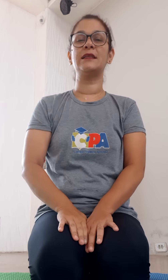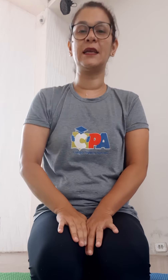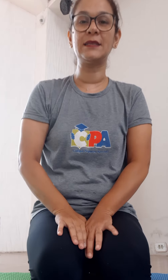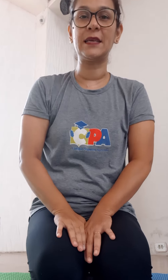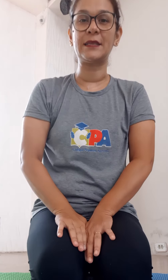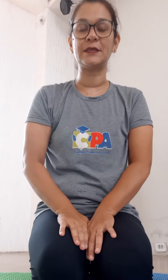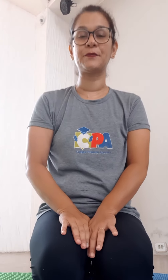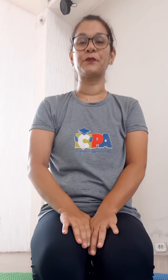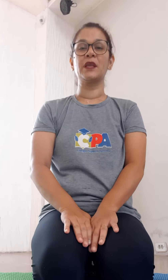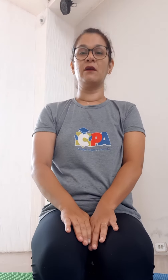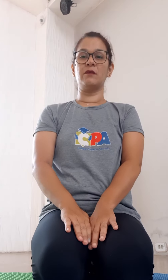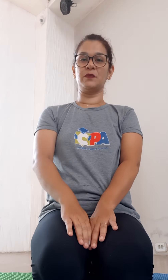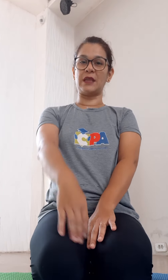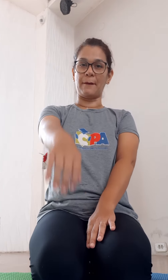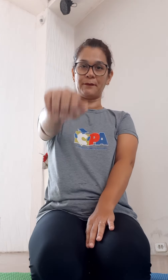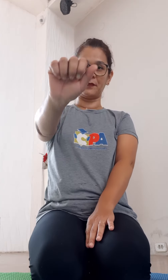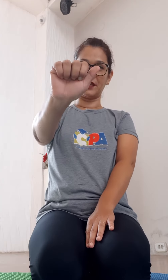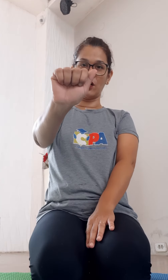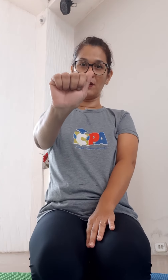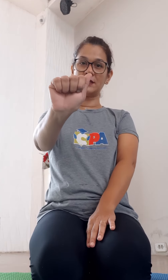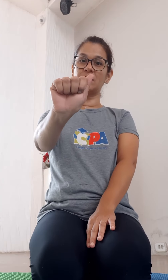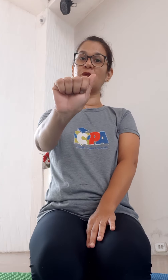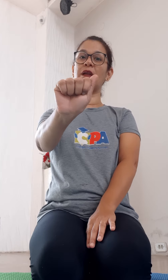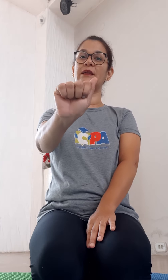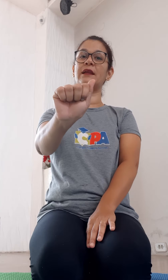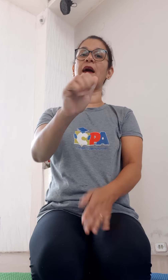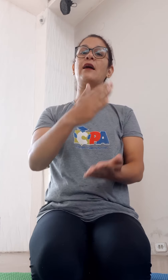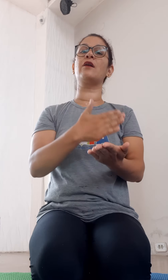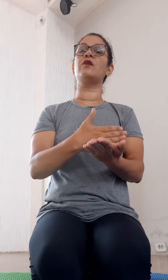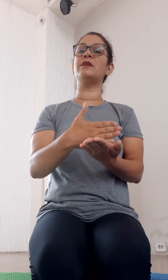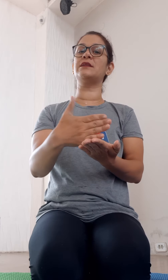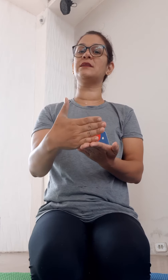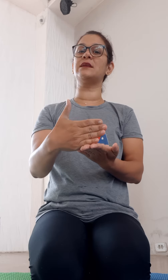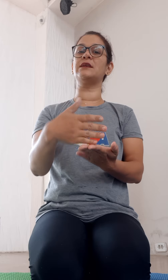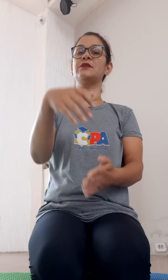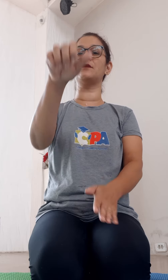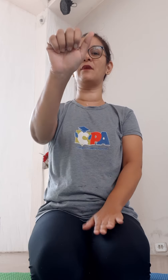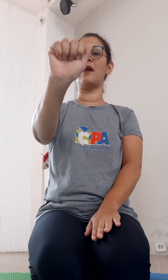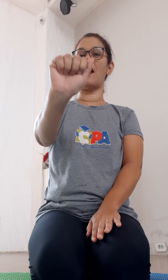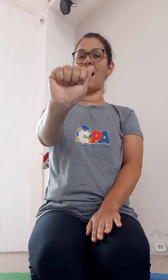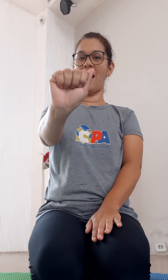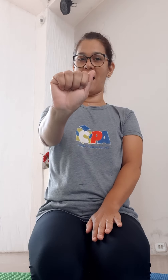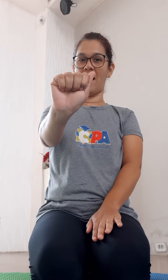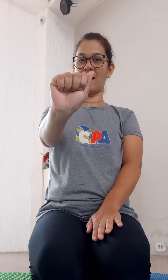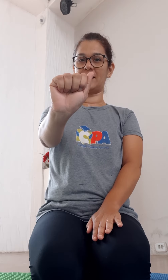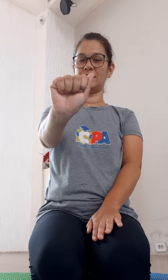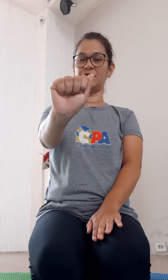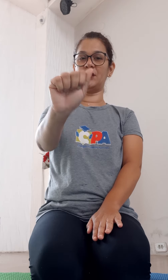letras. Vamos lá, começando com a letra A. Começando, A de